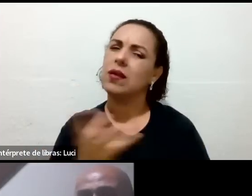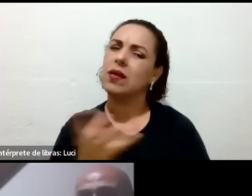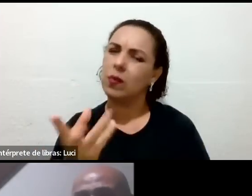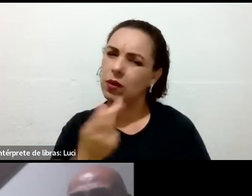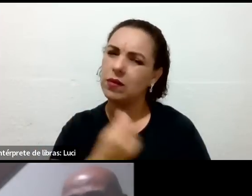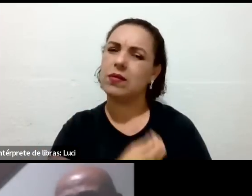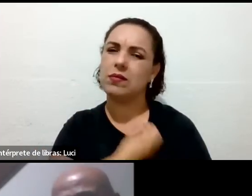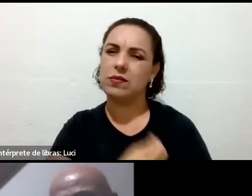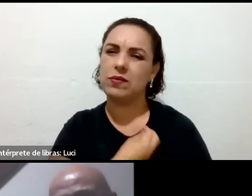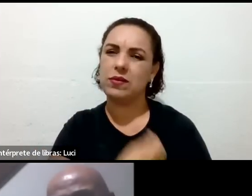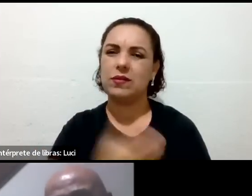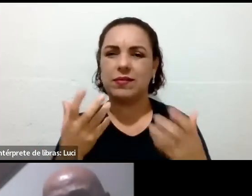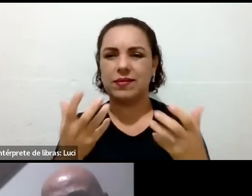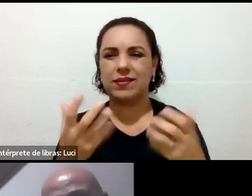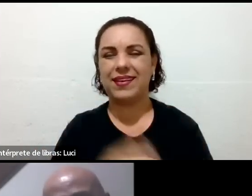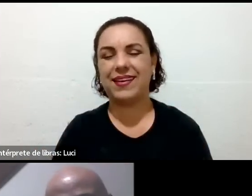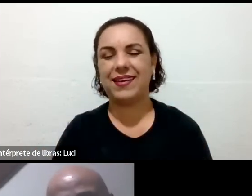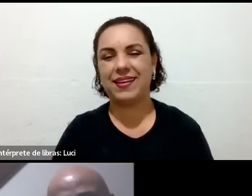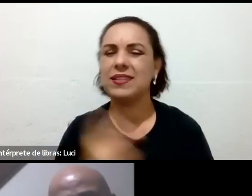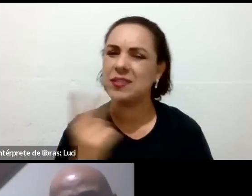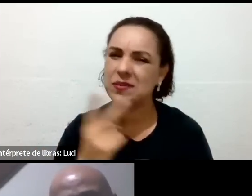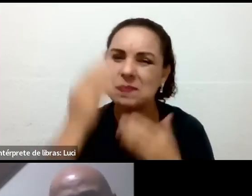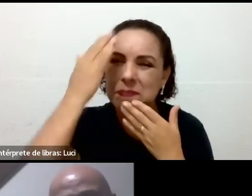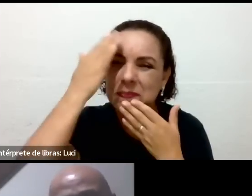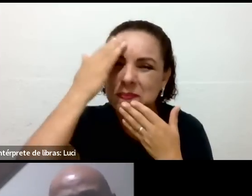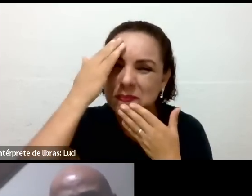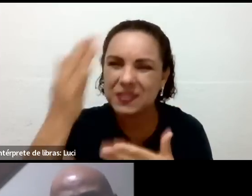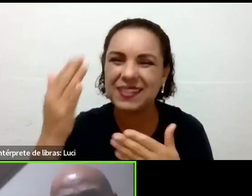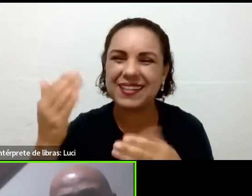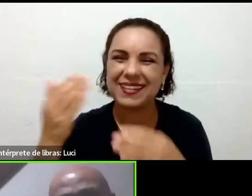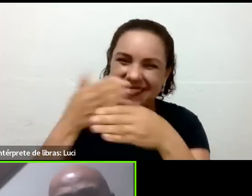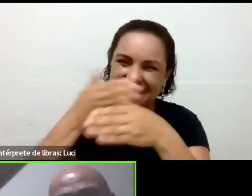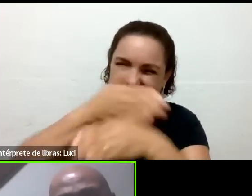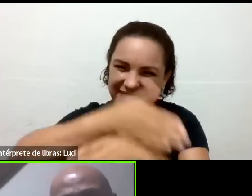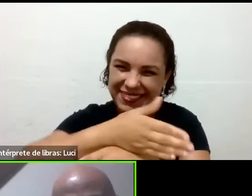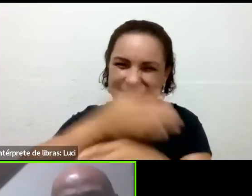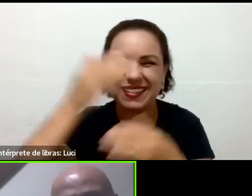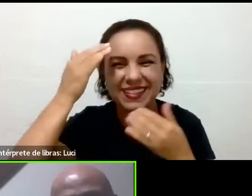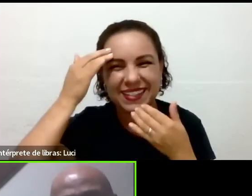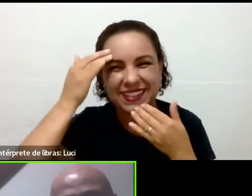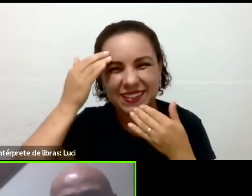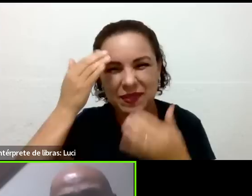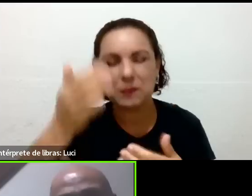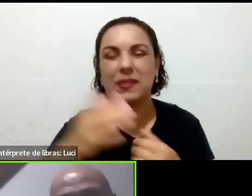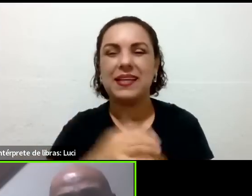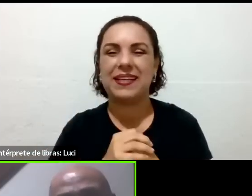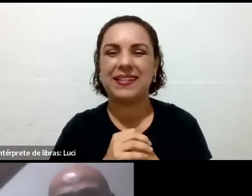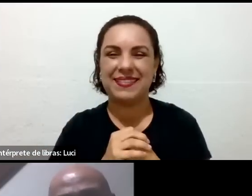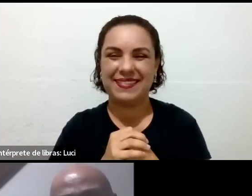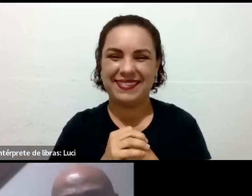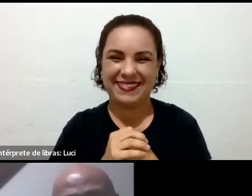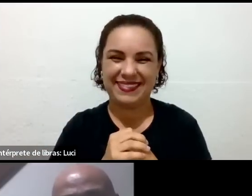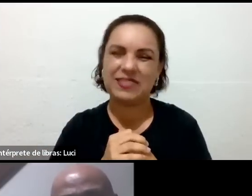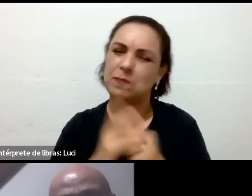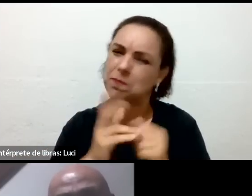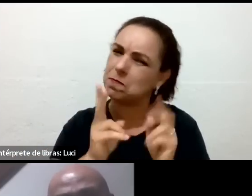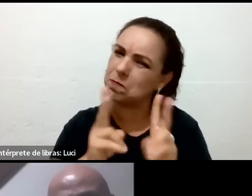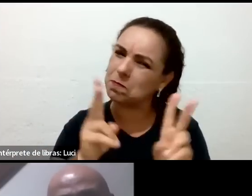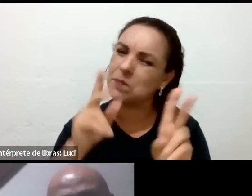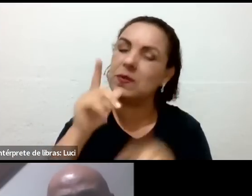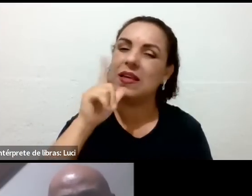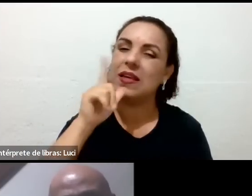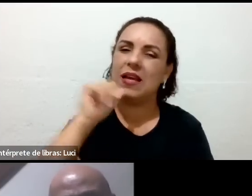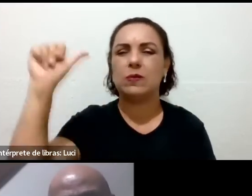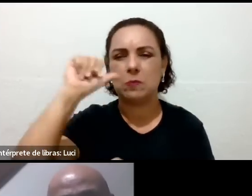sem exceção. Muito obrigado pela presença, viu, Paulo? O Rosângela também, muito obrigado. Continue fazendo o uso correto. Um